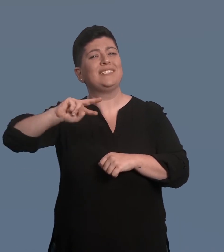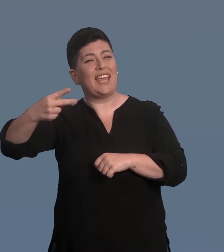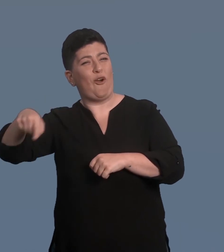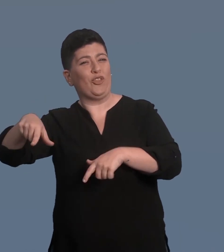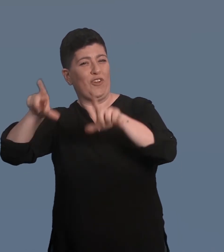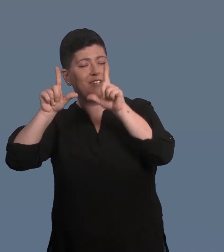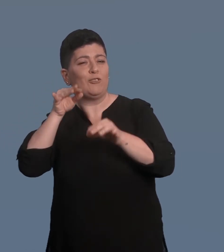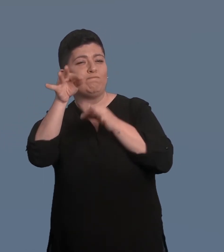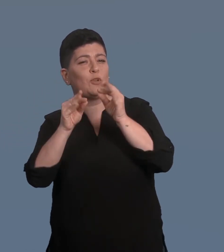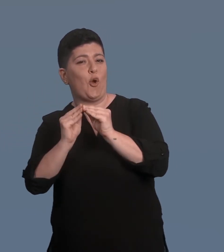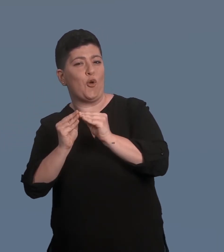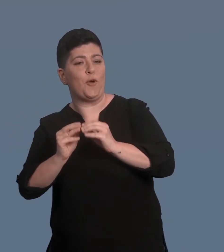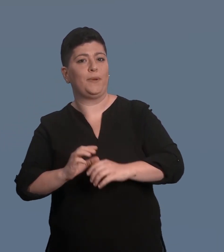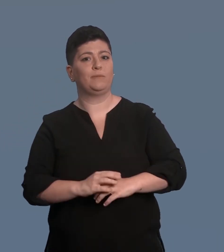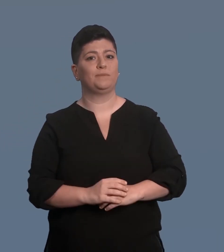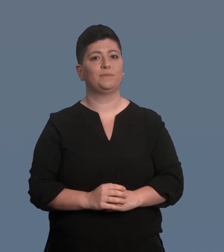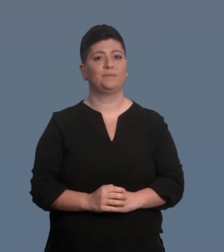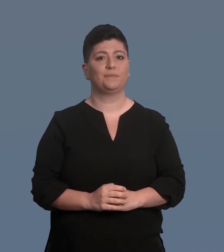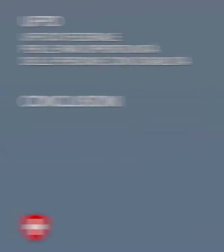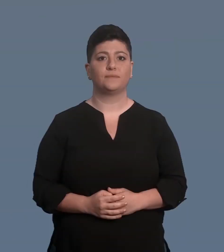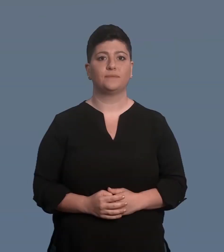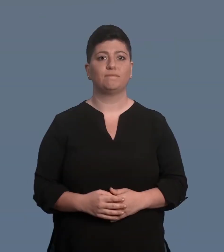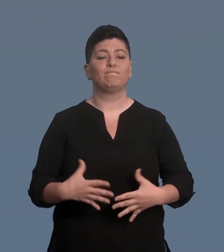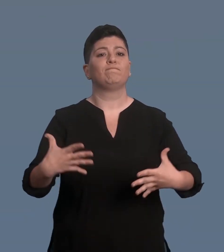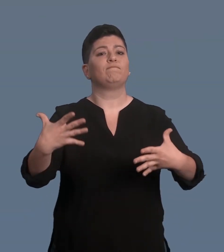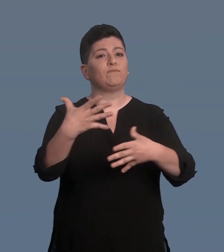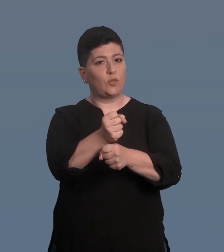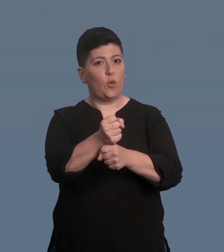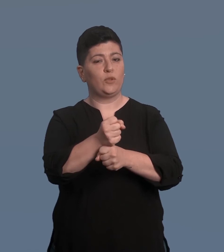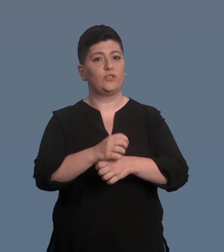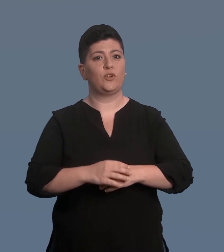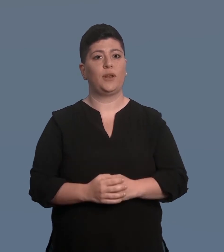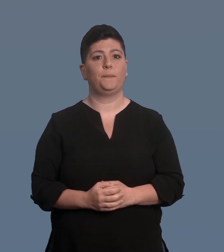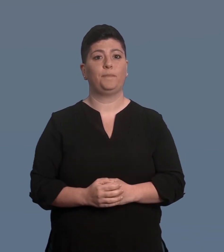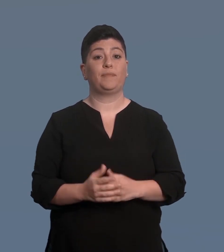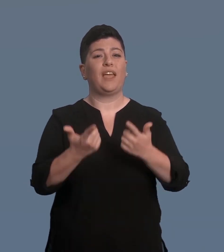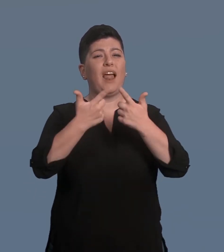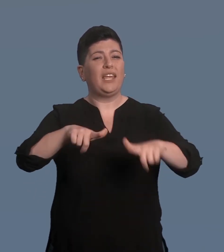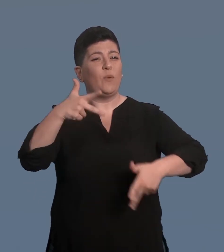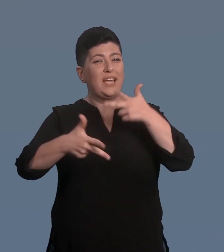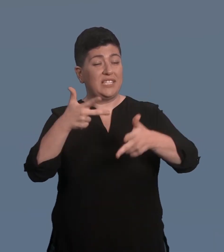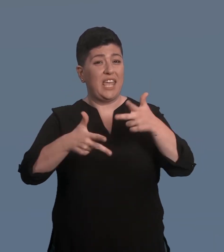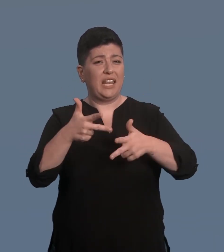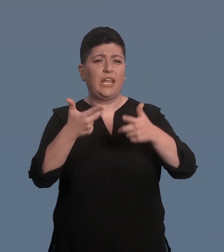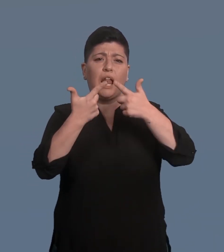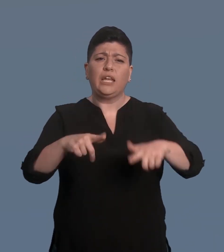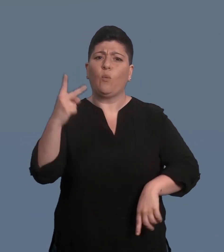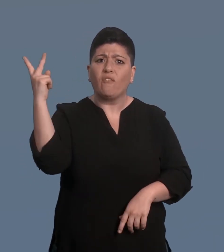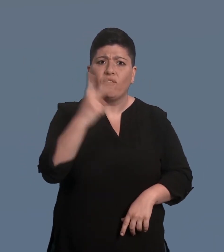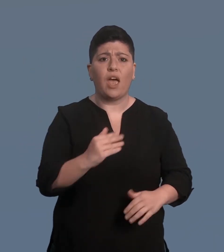riconoscere legalmente la lingua dei segni. Il secondo video ne dà una panoramica. Conclusioni. La lingua dei segni è una